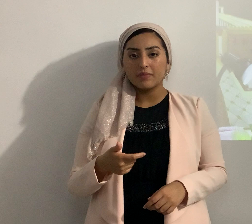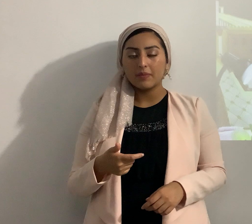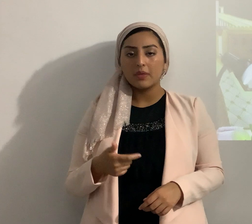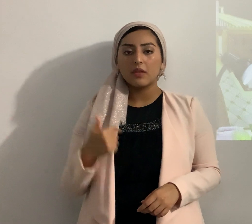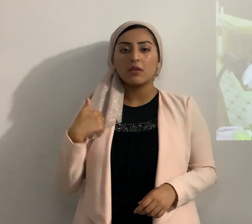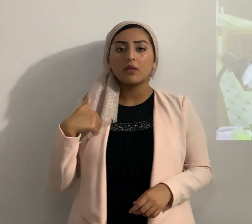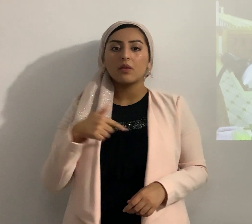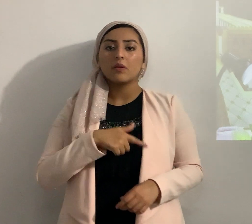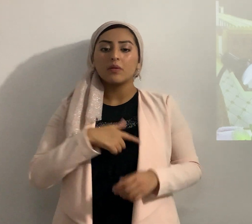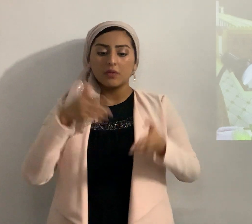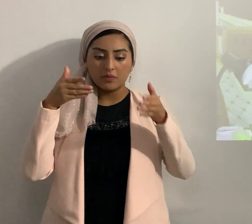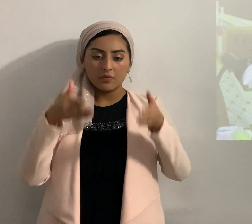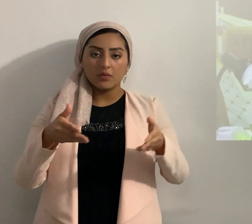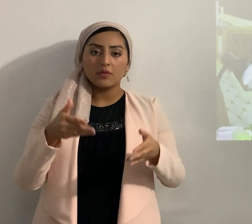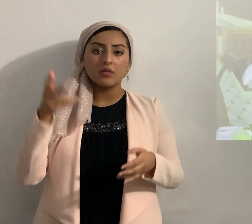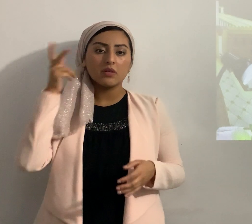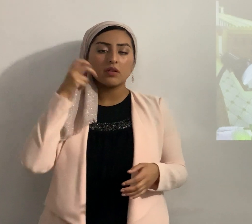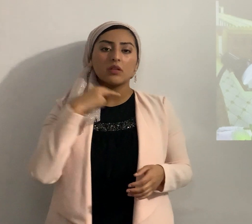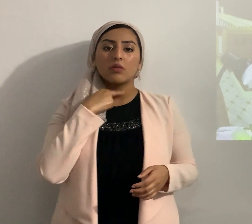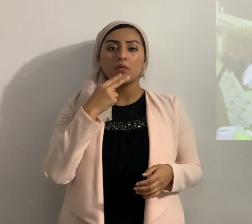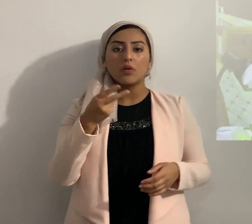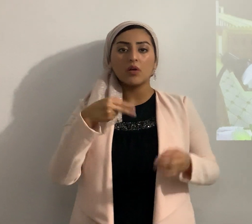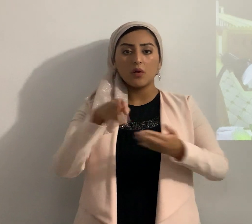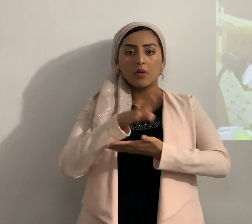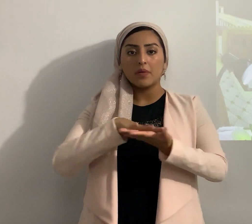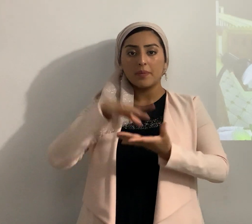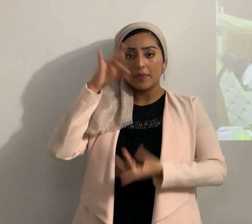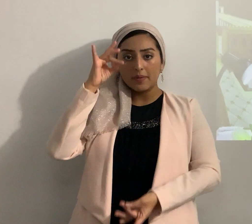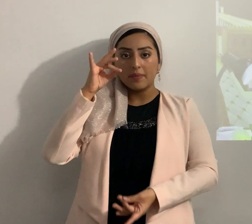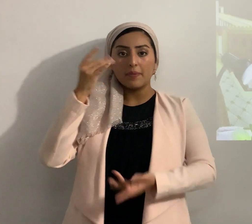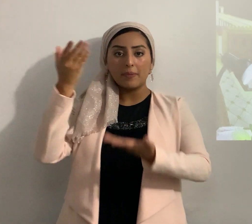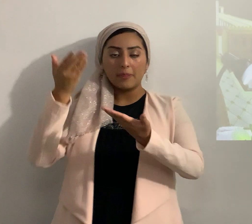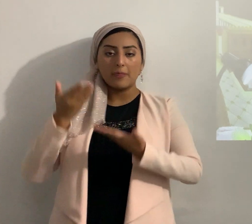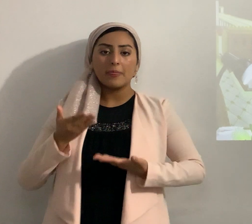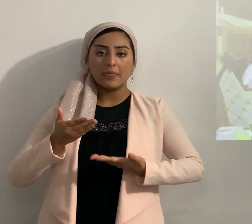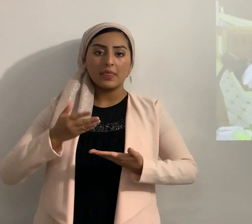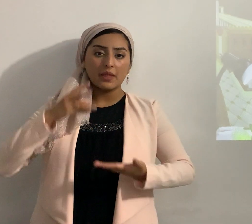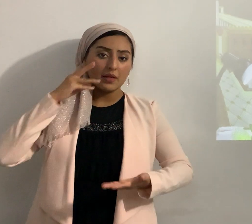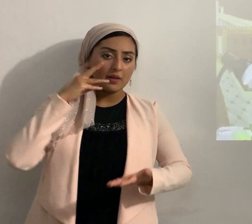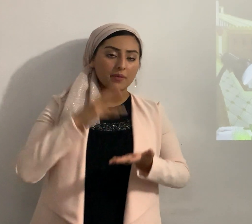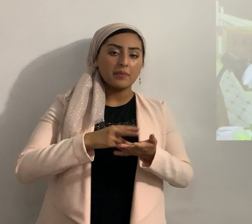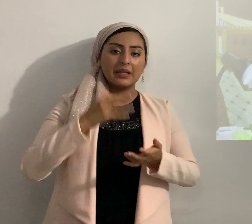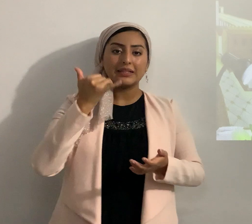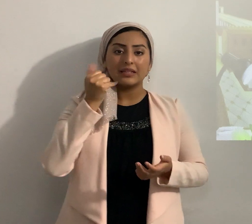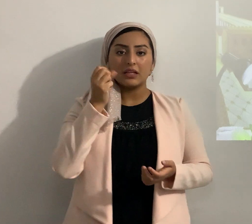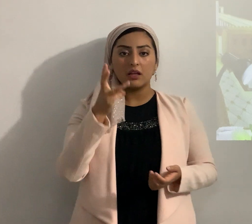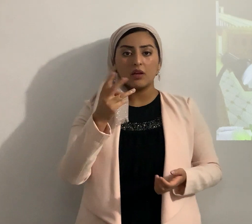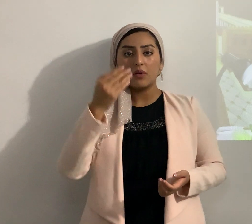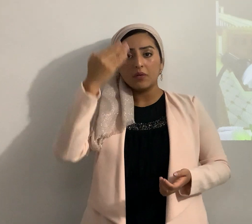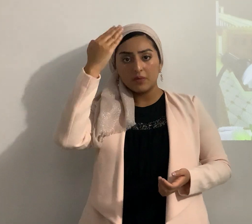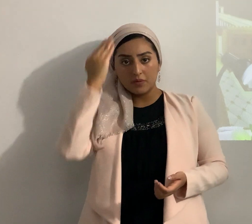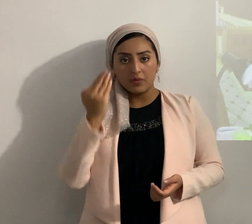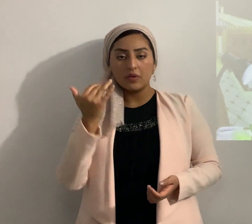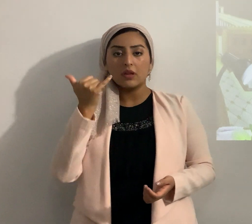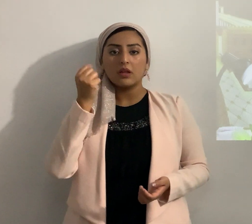interesa escuchar la voz del Ruach a Godes y él da testimonio que Yahshua es el Elohim y que Yahshua es el Mashiach